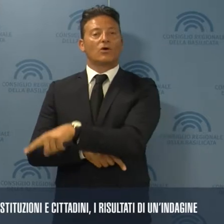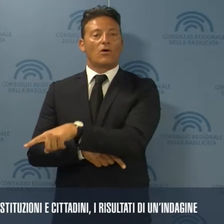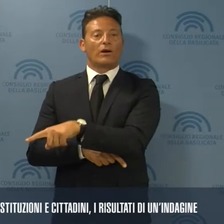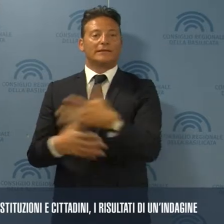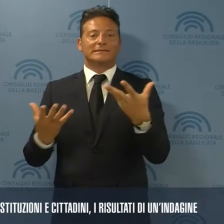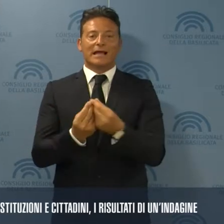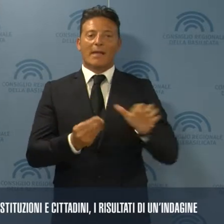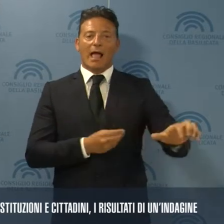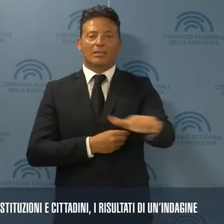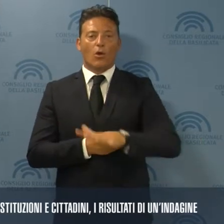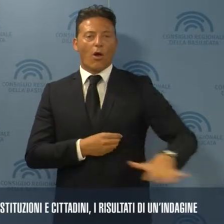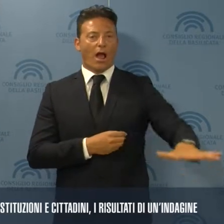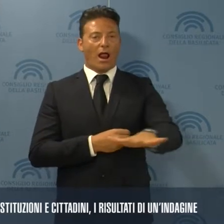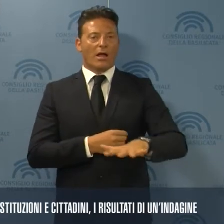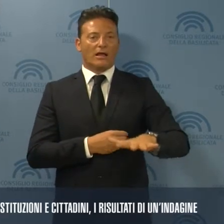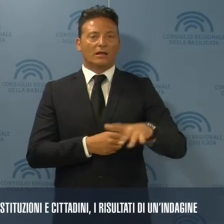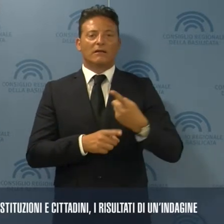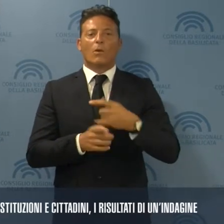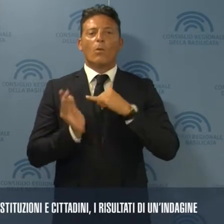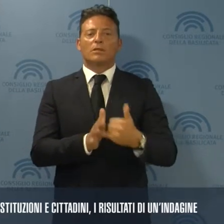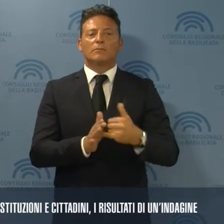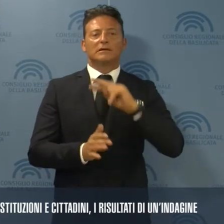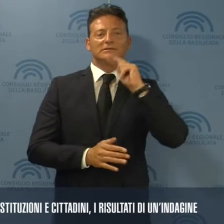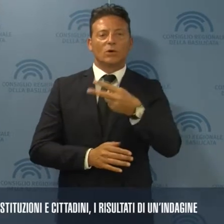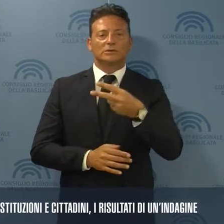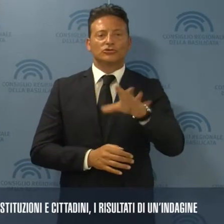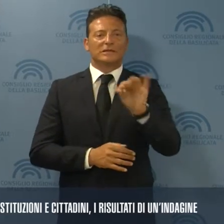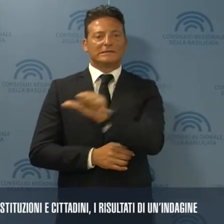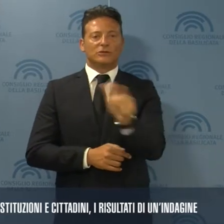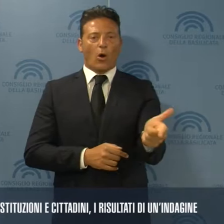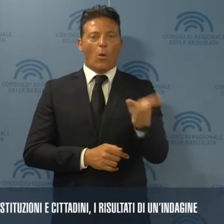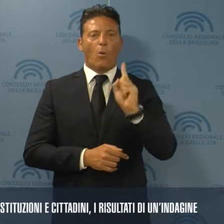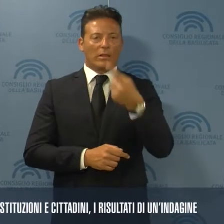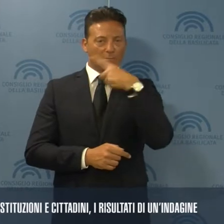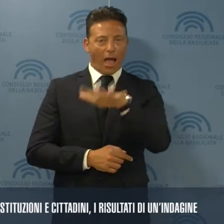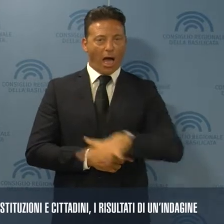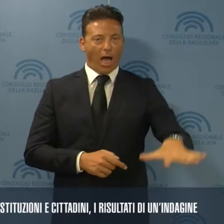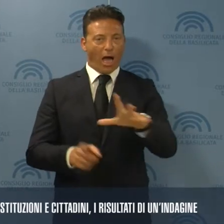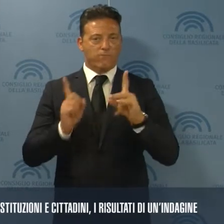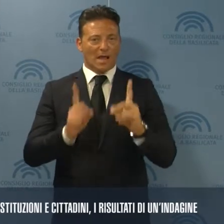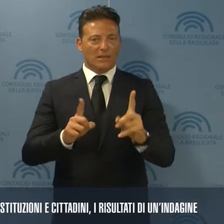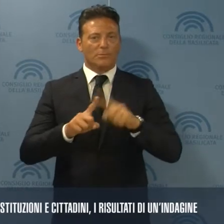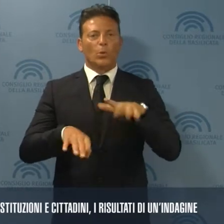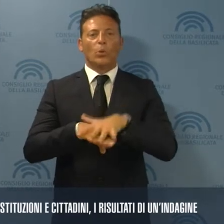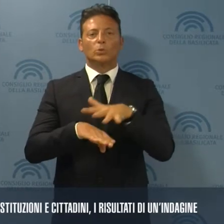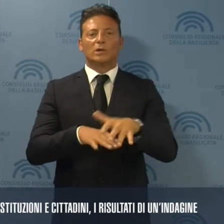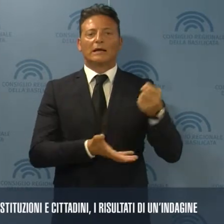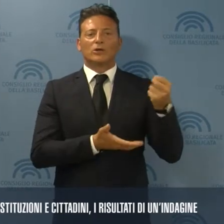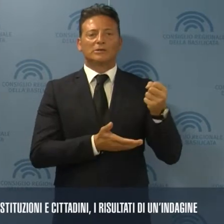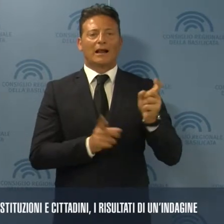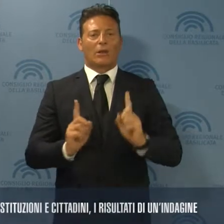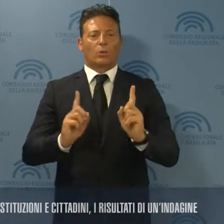insieme agli enti locali, ad avere l'ultima parola su materie quali l'ambiente e l'uso delle risorse